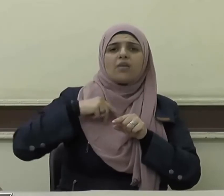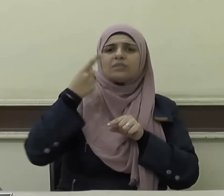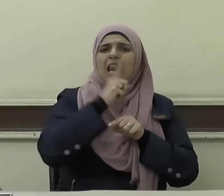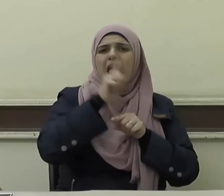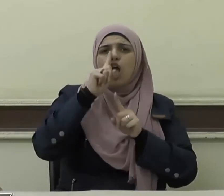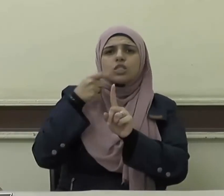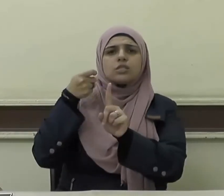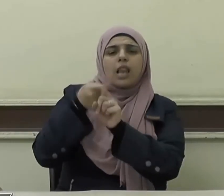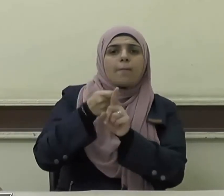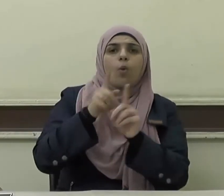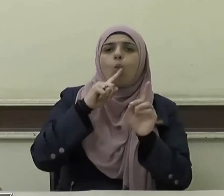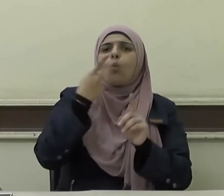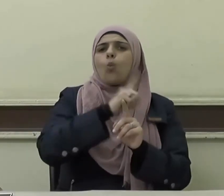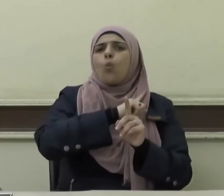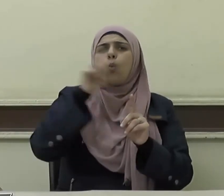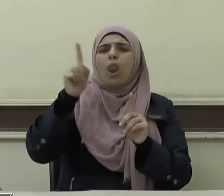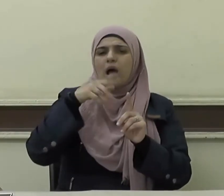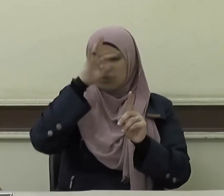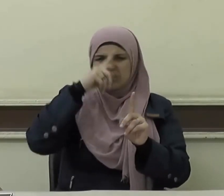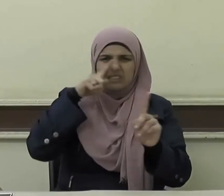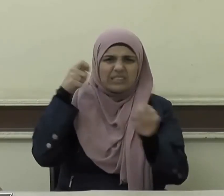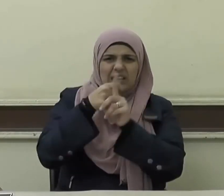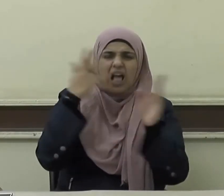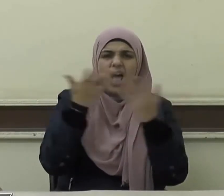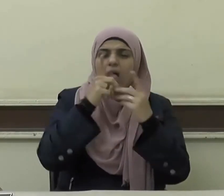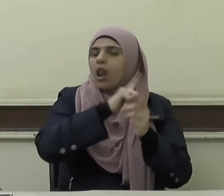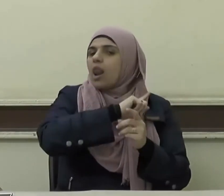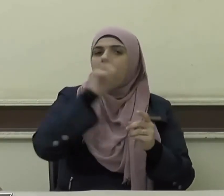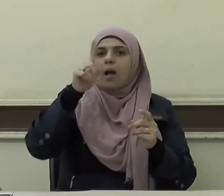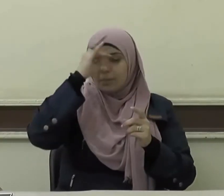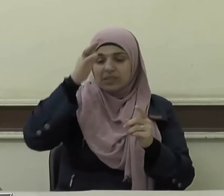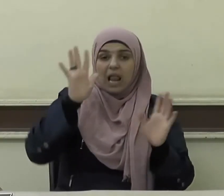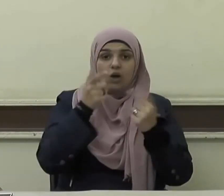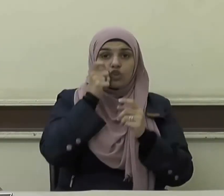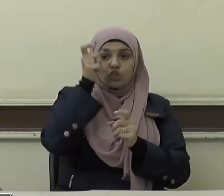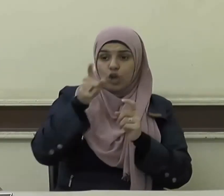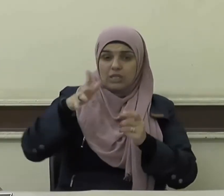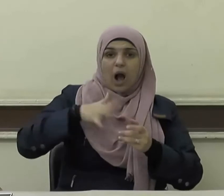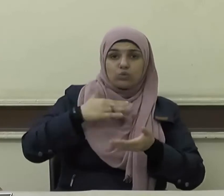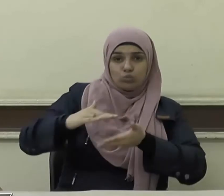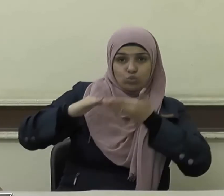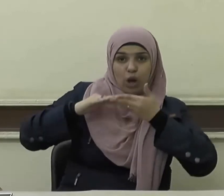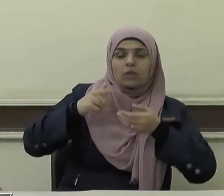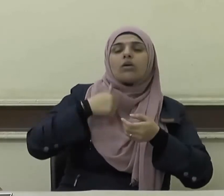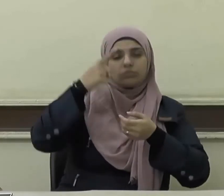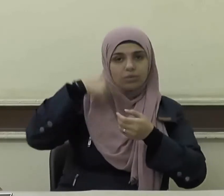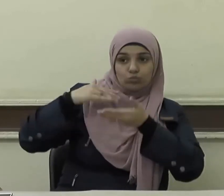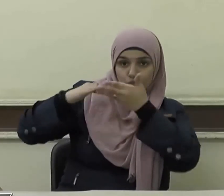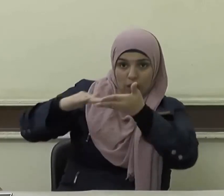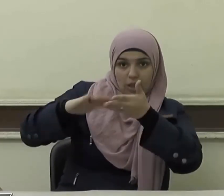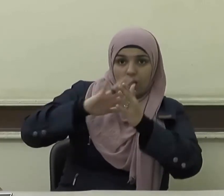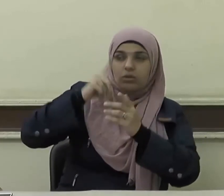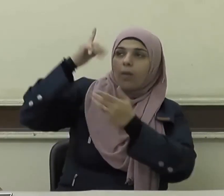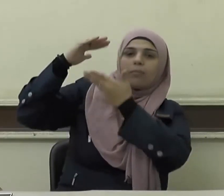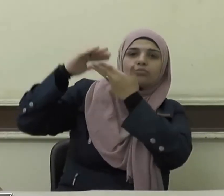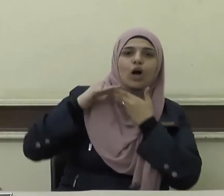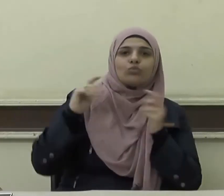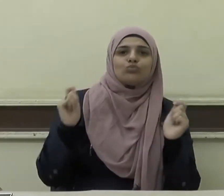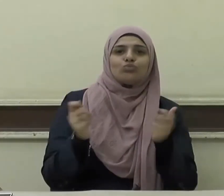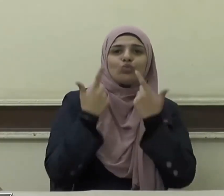لا يظلمه ولا يسلمه ومن كان في حاجة أخيه كان الله في حاجته